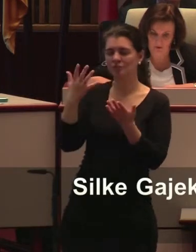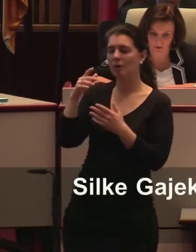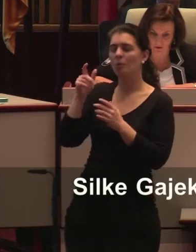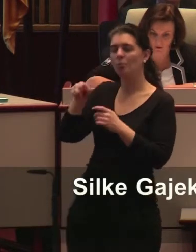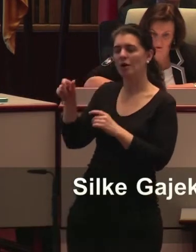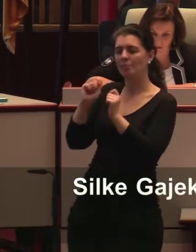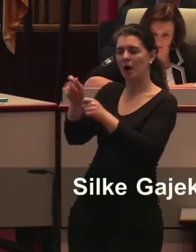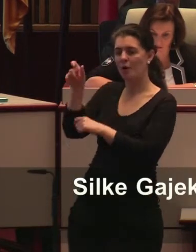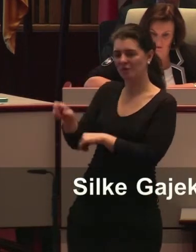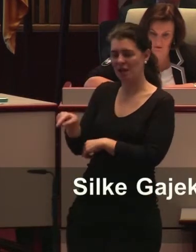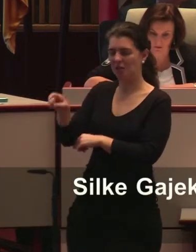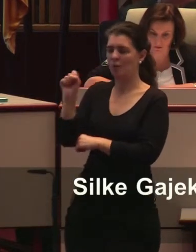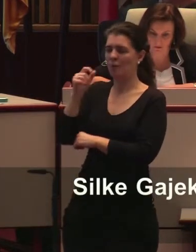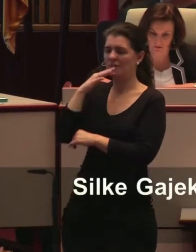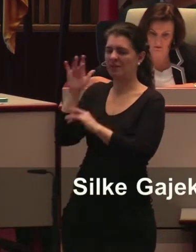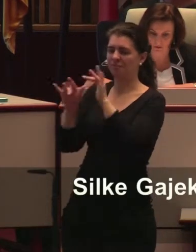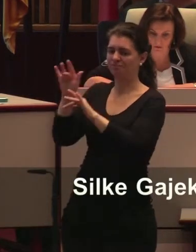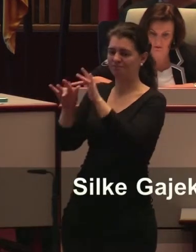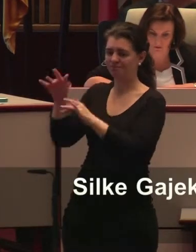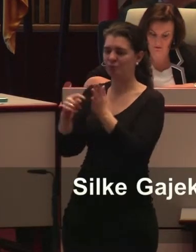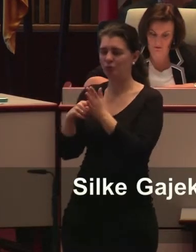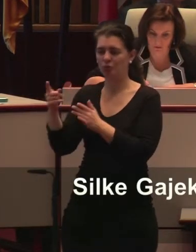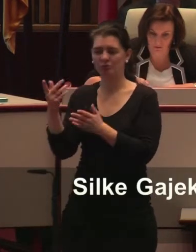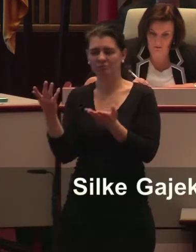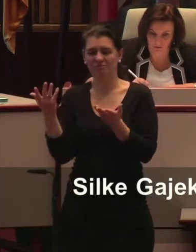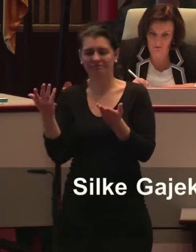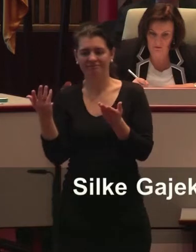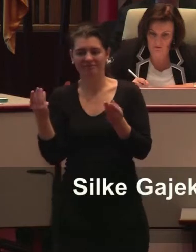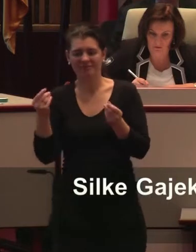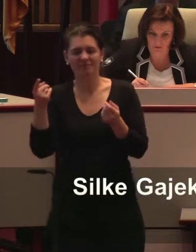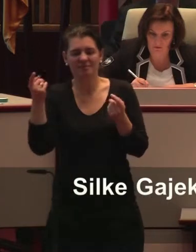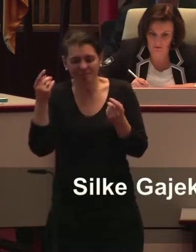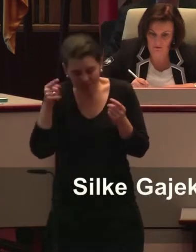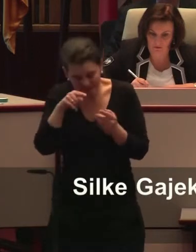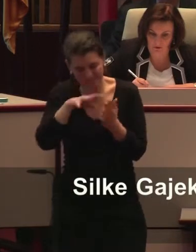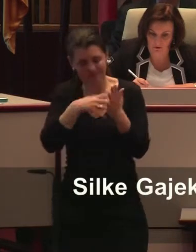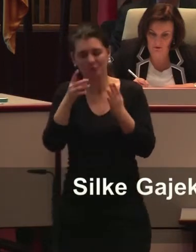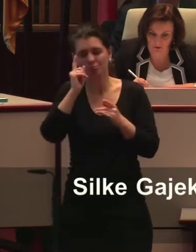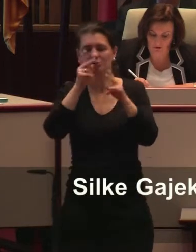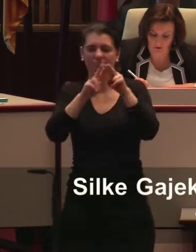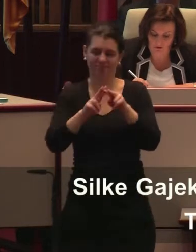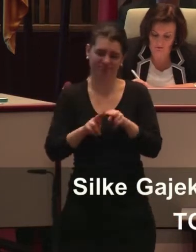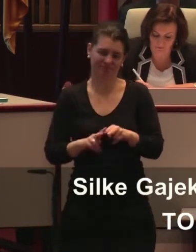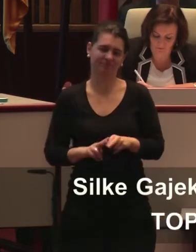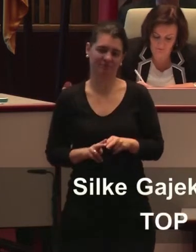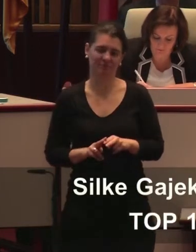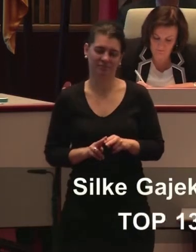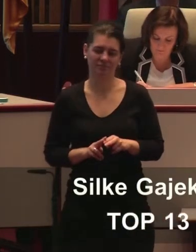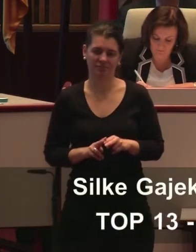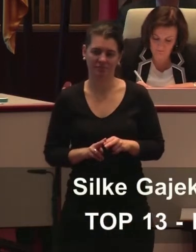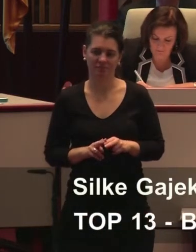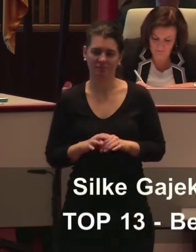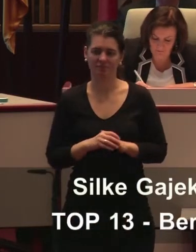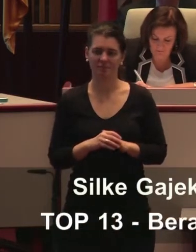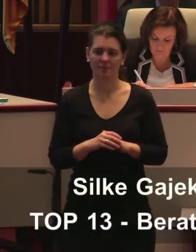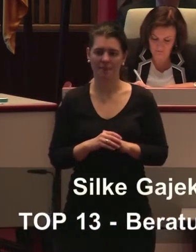Kenntnis genommen werden, sondern ich denke, da muss nachgebessert werden. Das, was den Maßnahmenplan durchzieht, ist eben